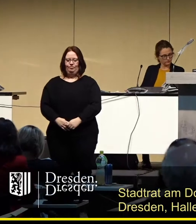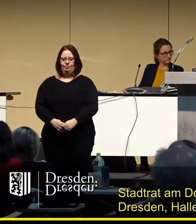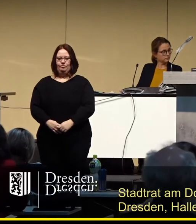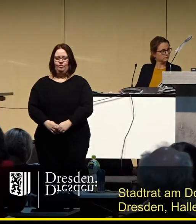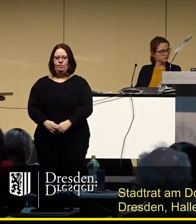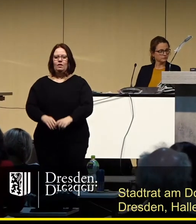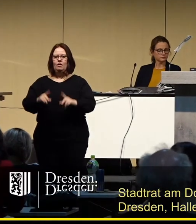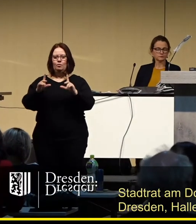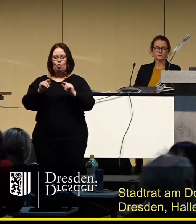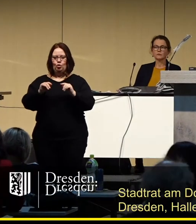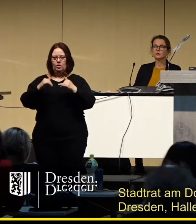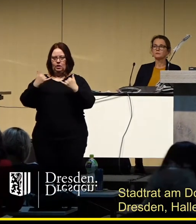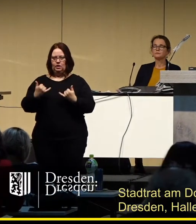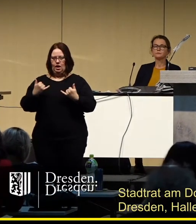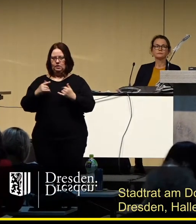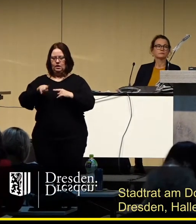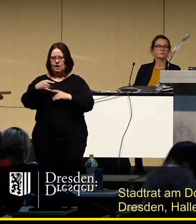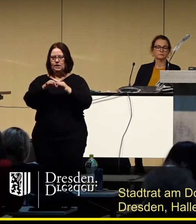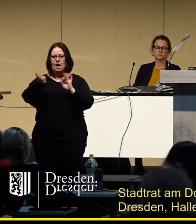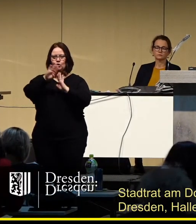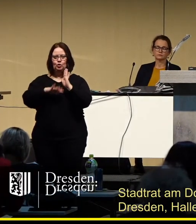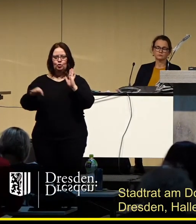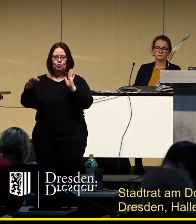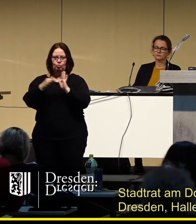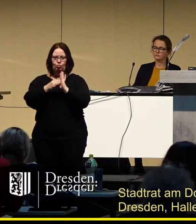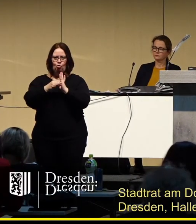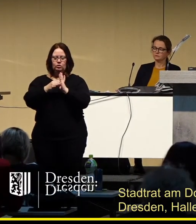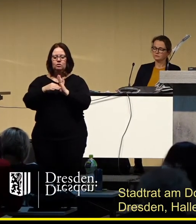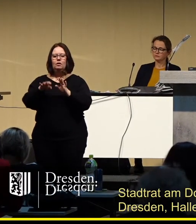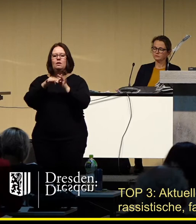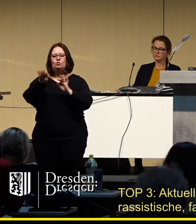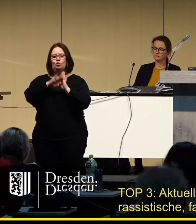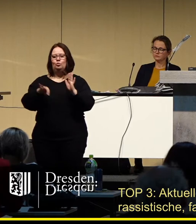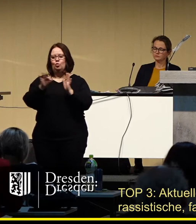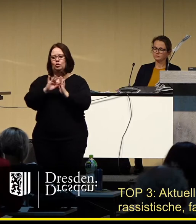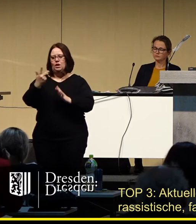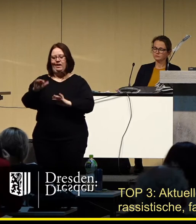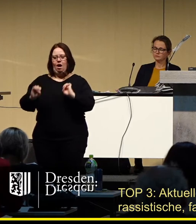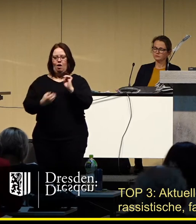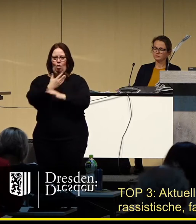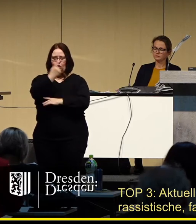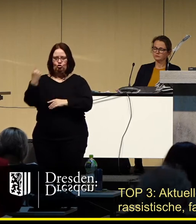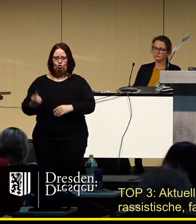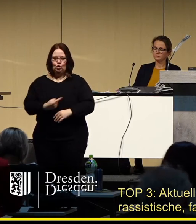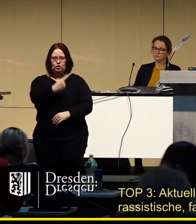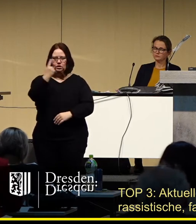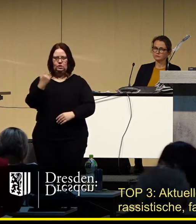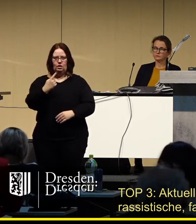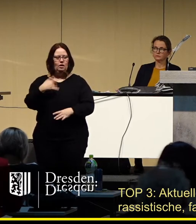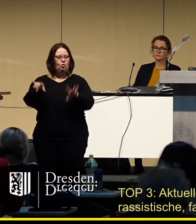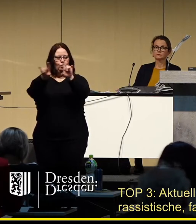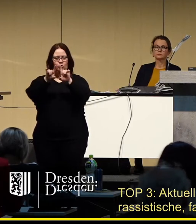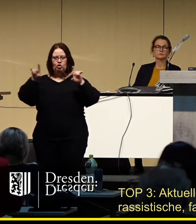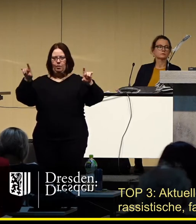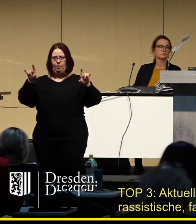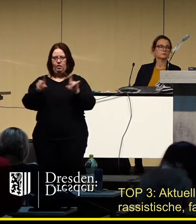Damit kommen wir zum nächsten Tagesordnungspunkt, Tagesordnungspunkt 3, aktuelle Stunde, überschrieben